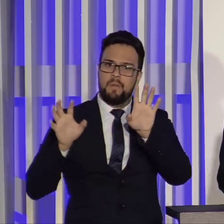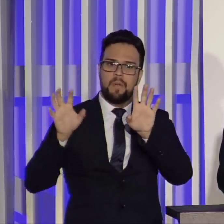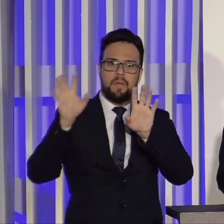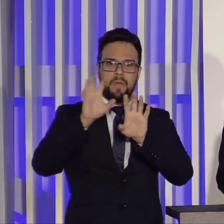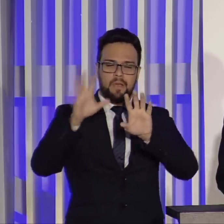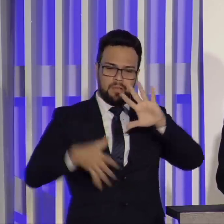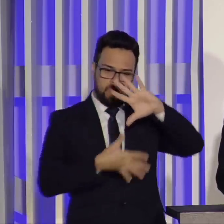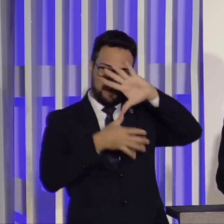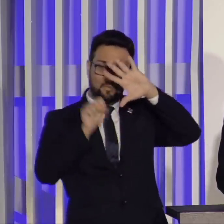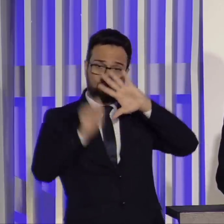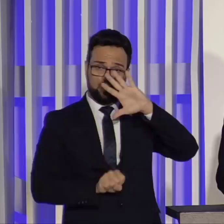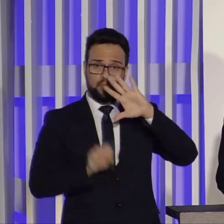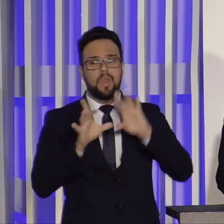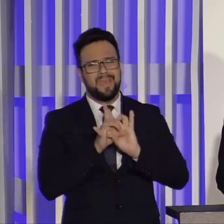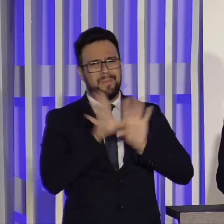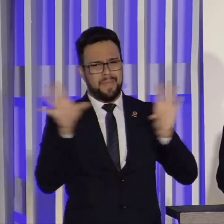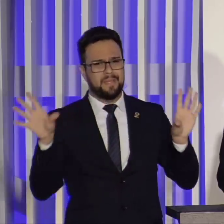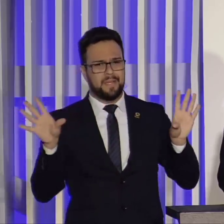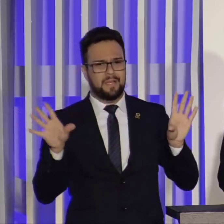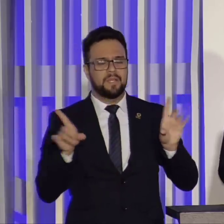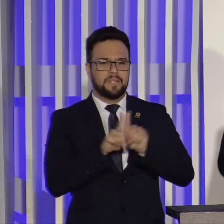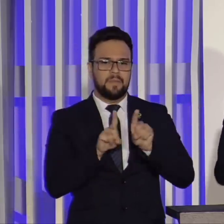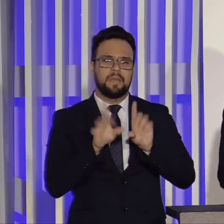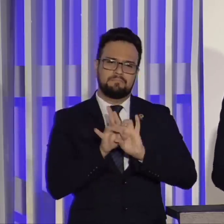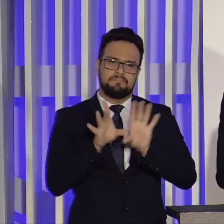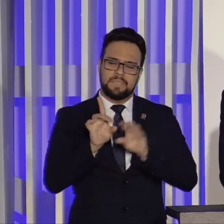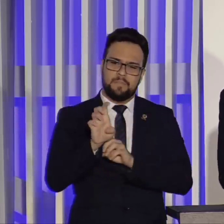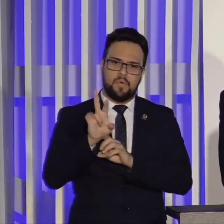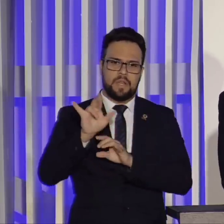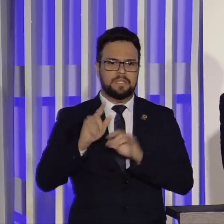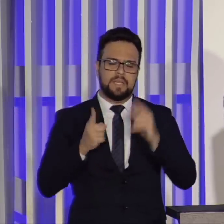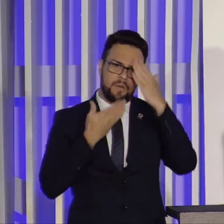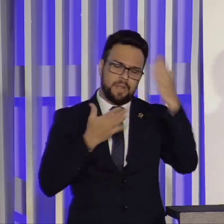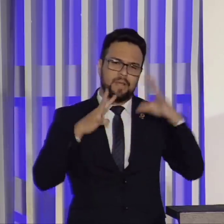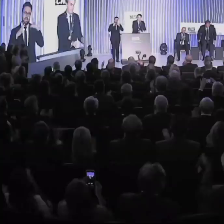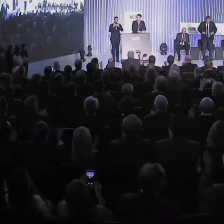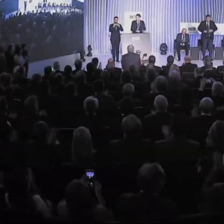da América do Sul viverem em liberdade e democracia. Muito obrigado a todos os senhores.